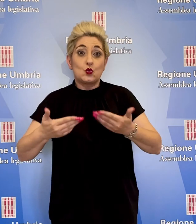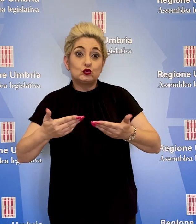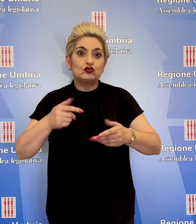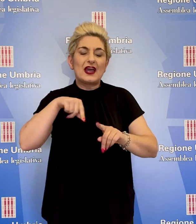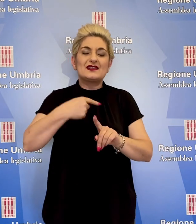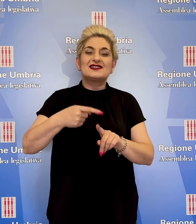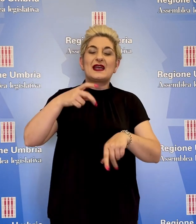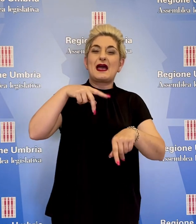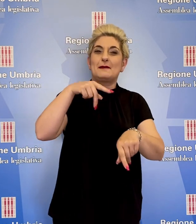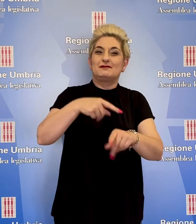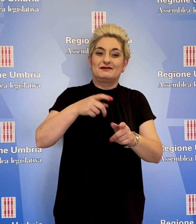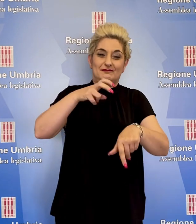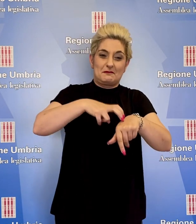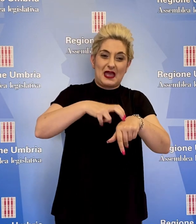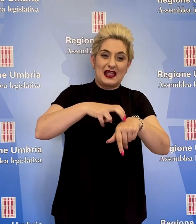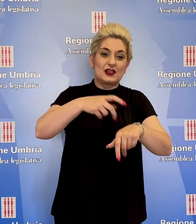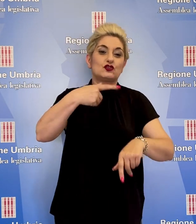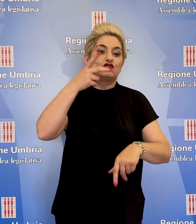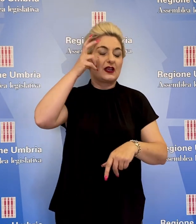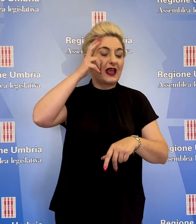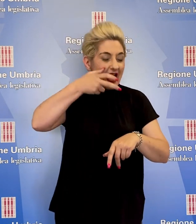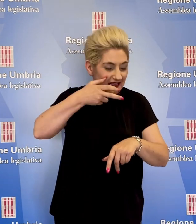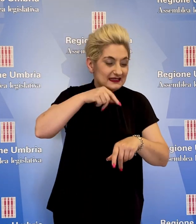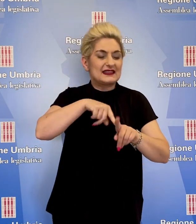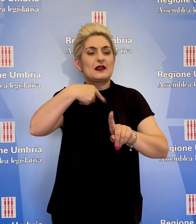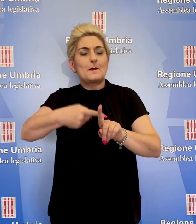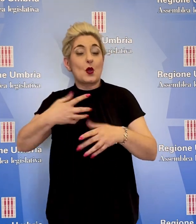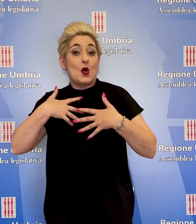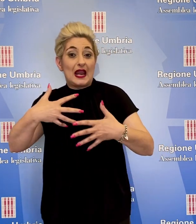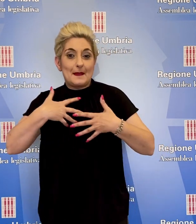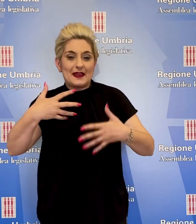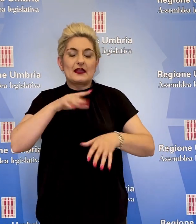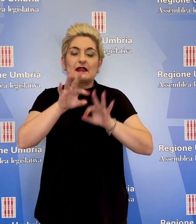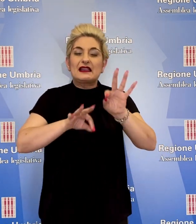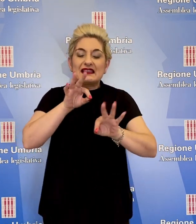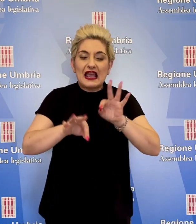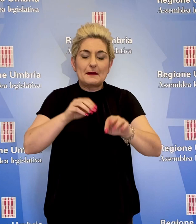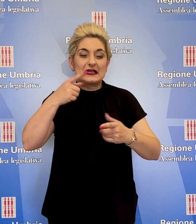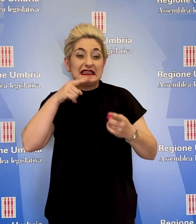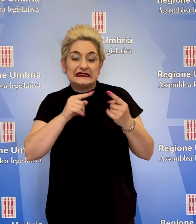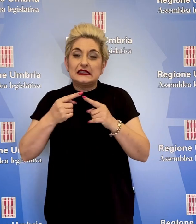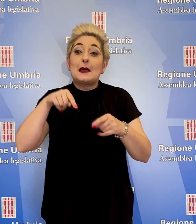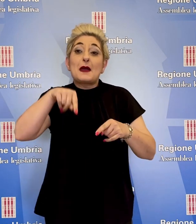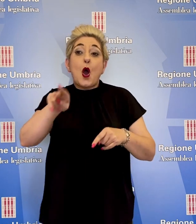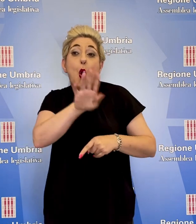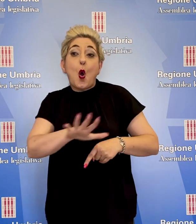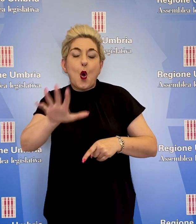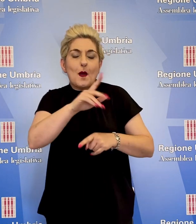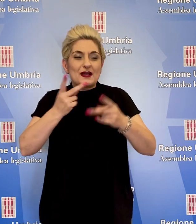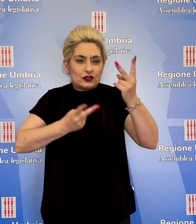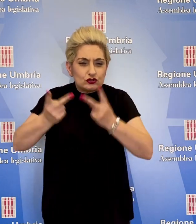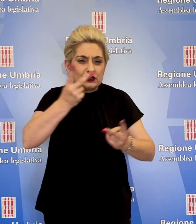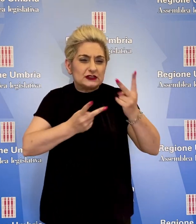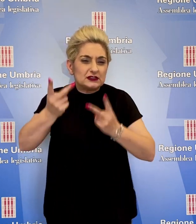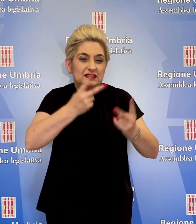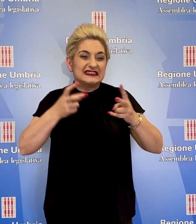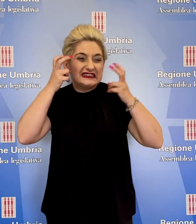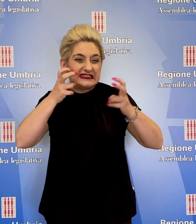ha detto l'assessore, ma non è perché l'Umbria non li ha cercati, lo ha fatto con tutte le sue forze, ma con la stessa determinazione hanno